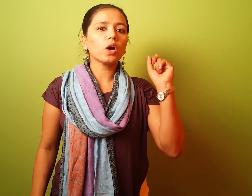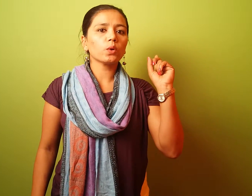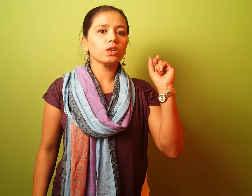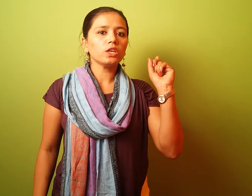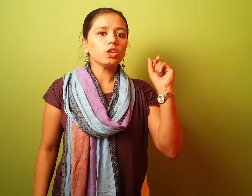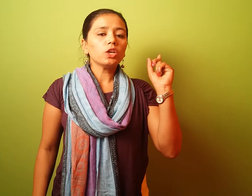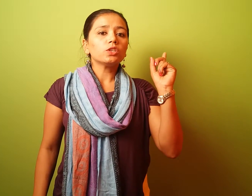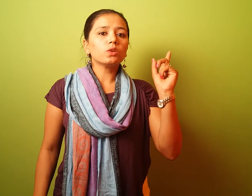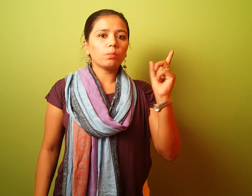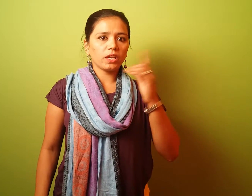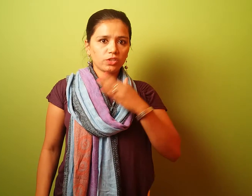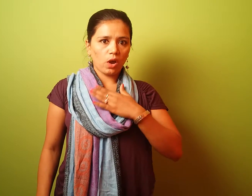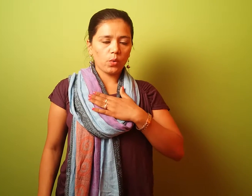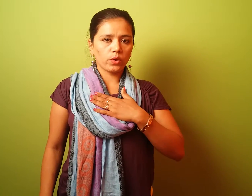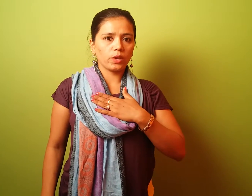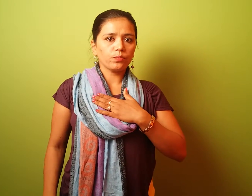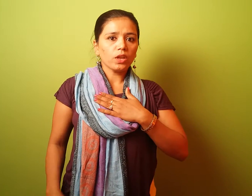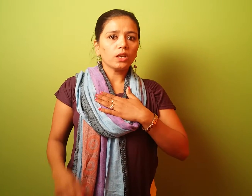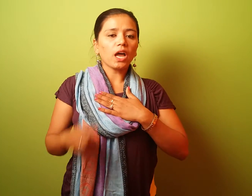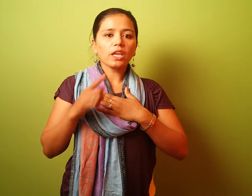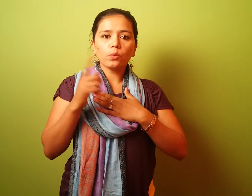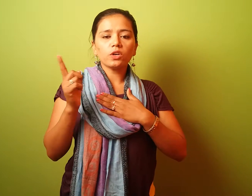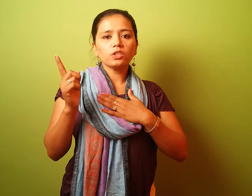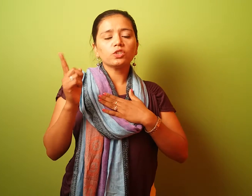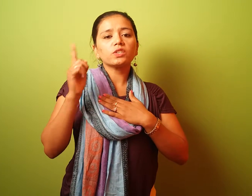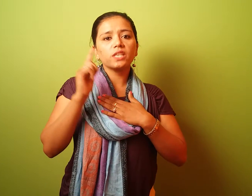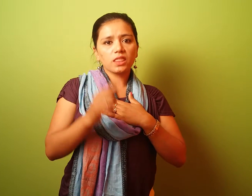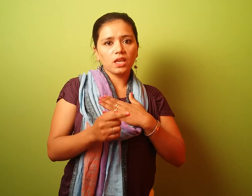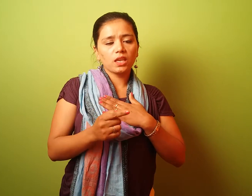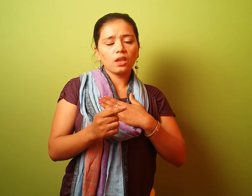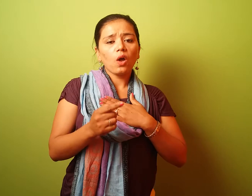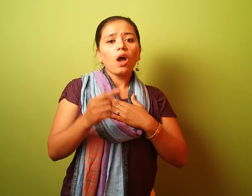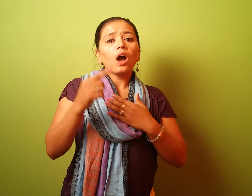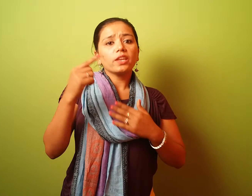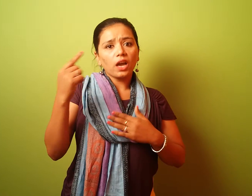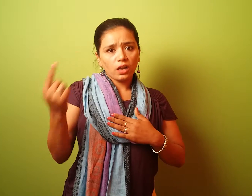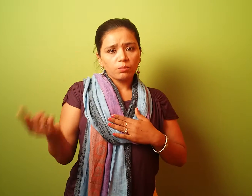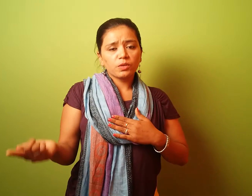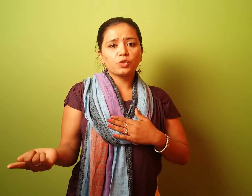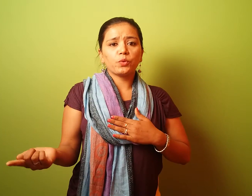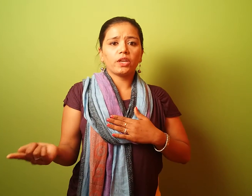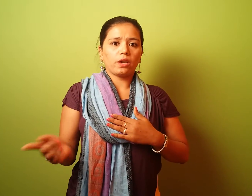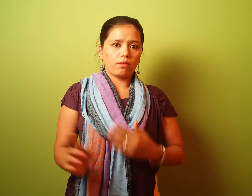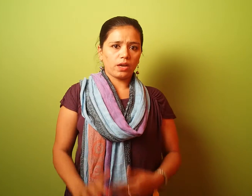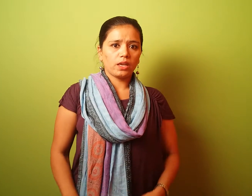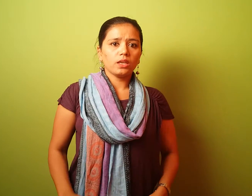करूगी जो मैं चाहूँगी ना कि को जो जिन्दगी या मज़ूरी तक होगा है